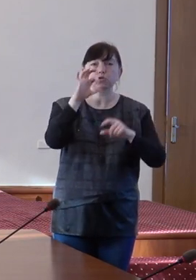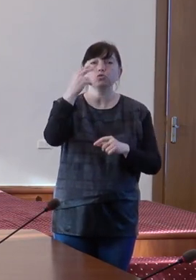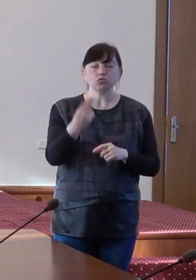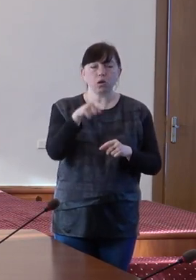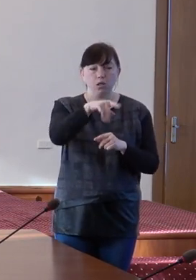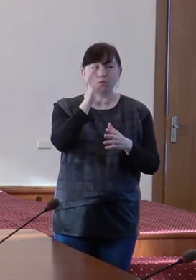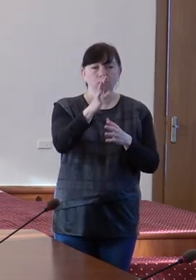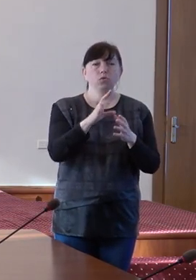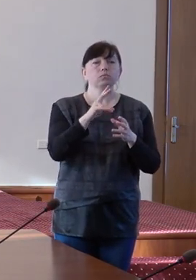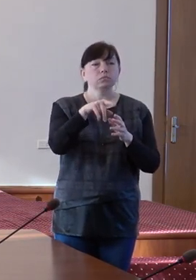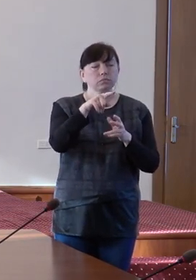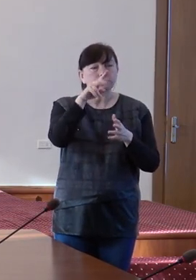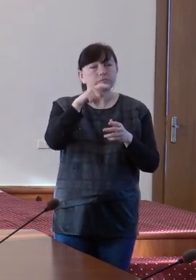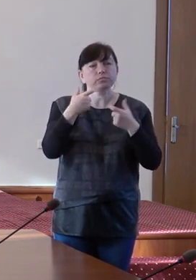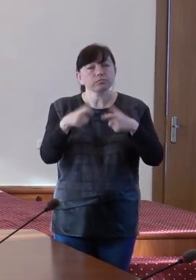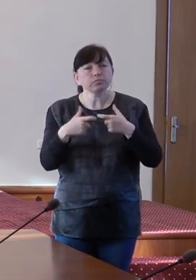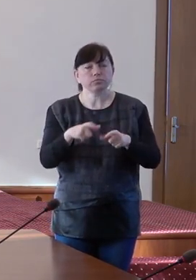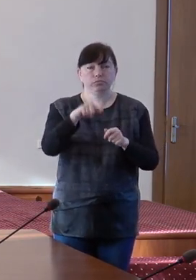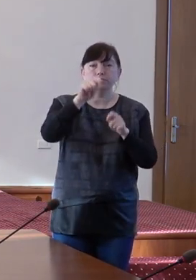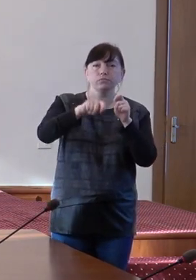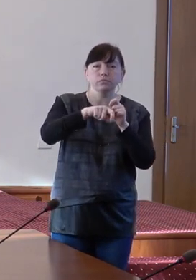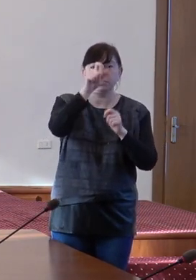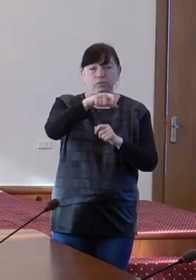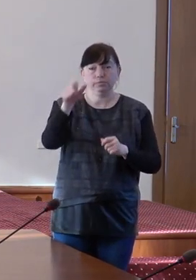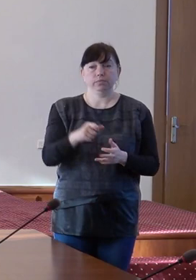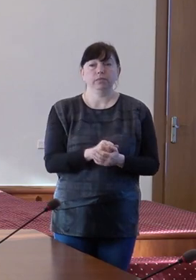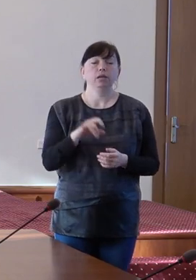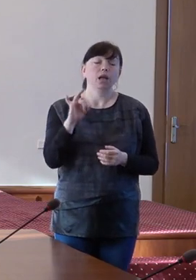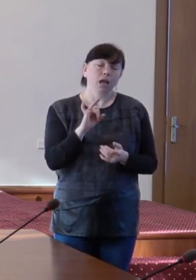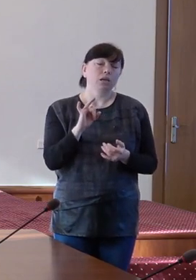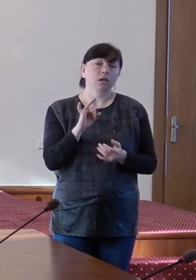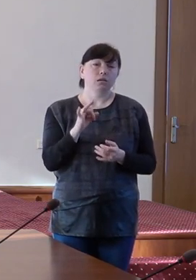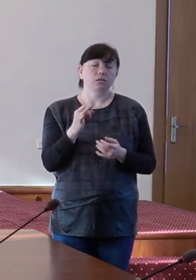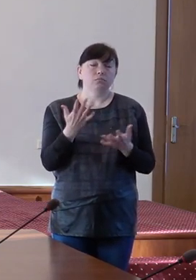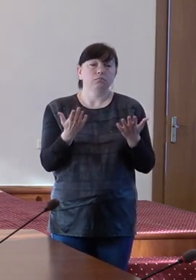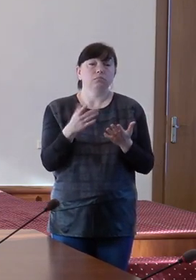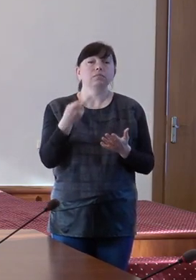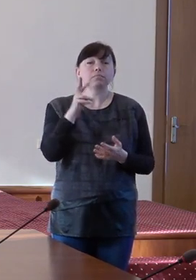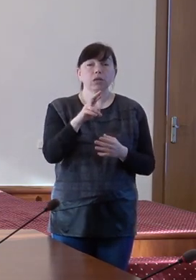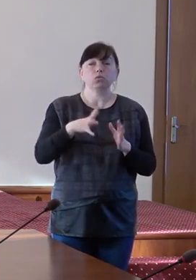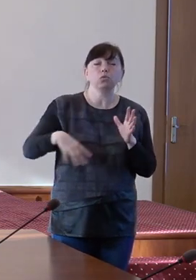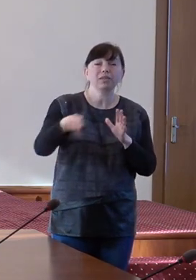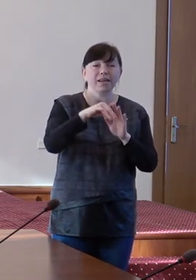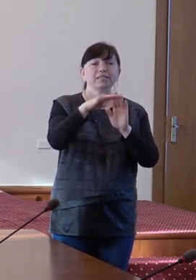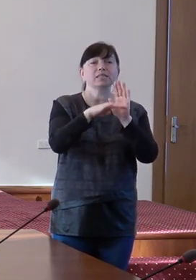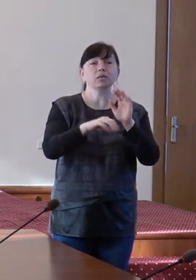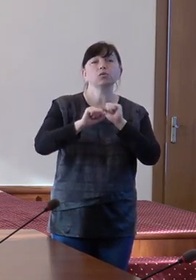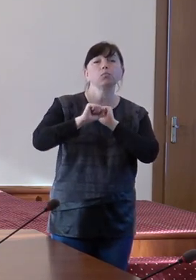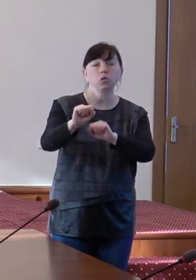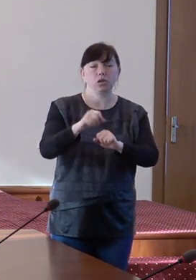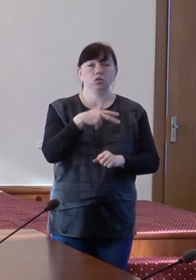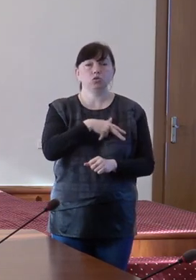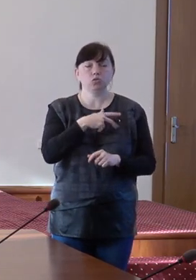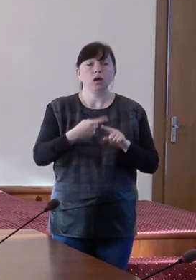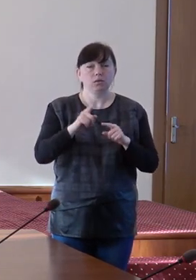acreditare a serviciilor sociale. Iar o intervenție transversală pentru întreg sistemul de protecție socială